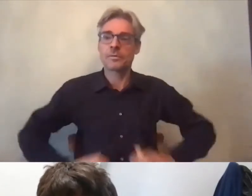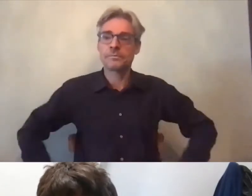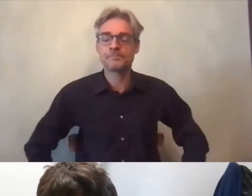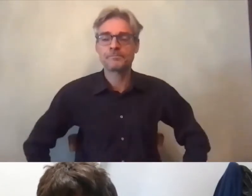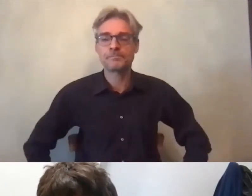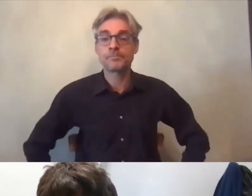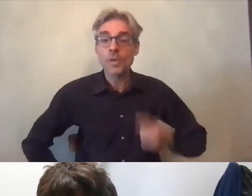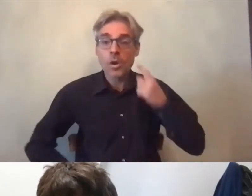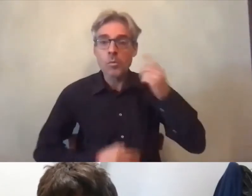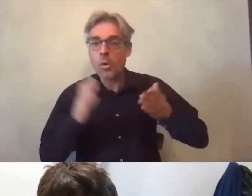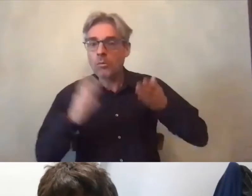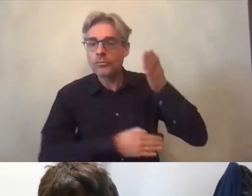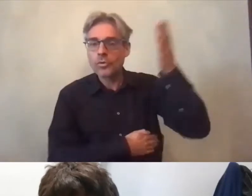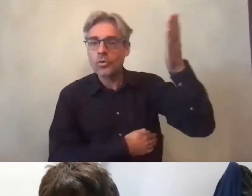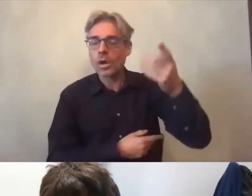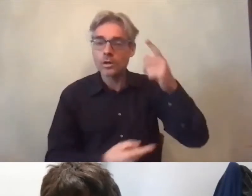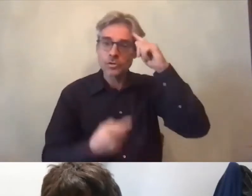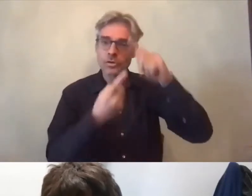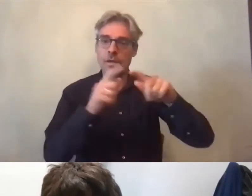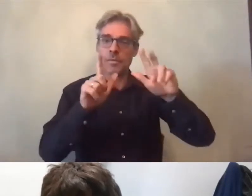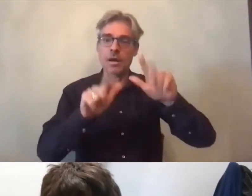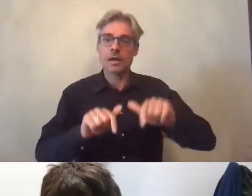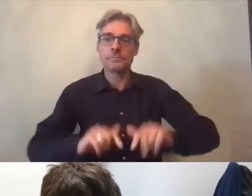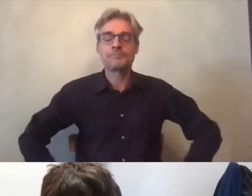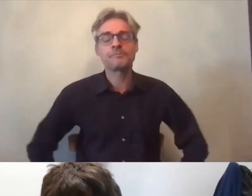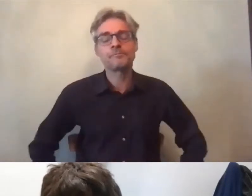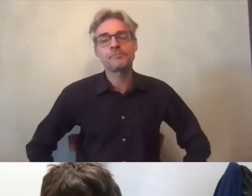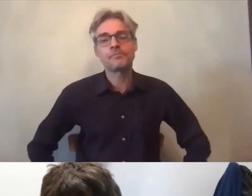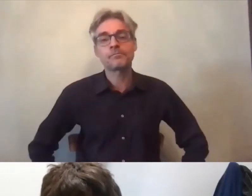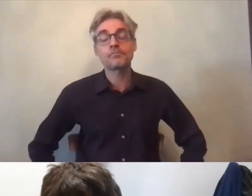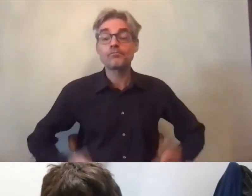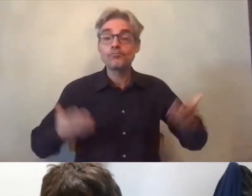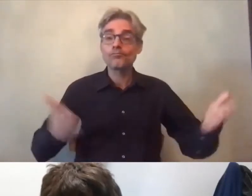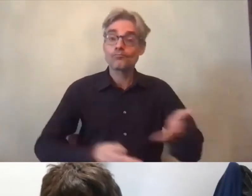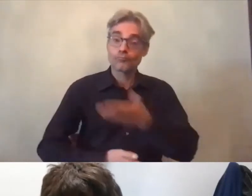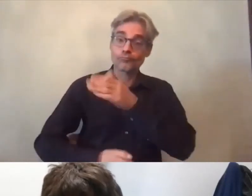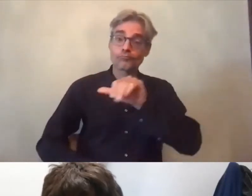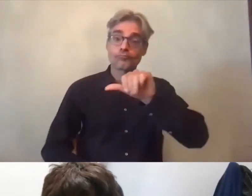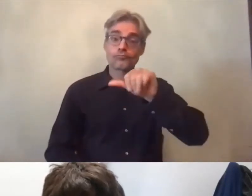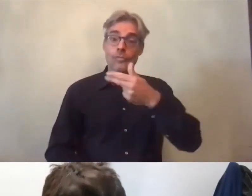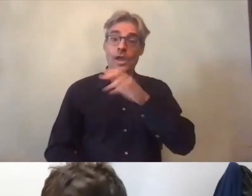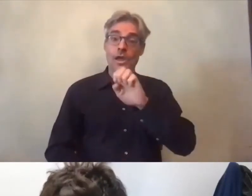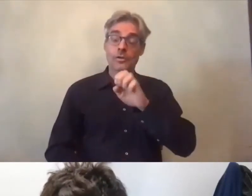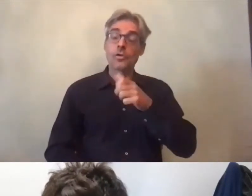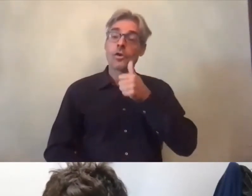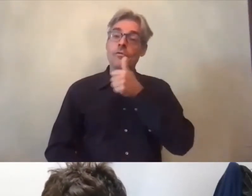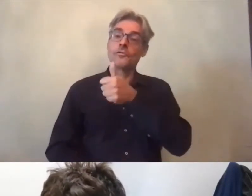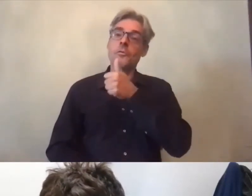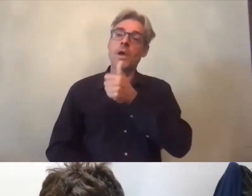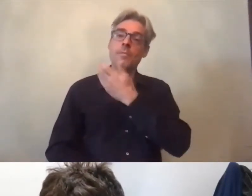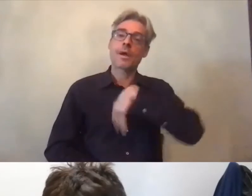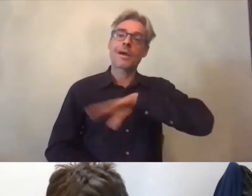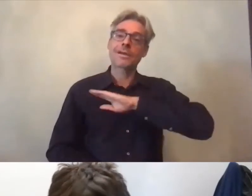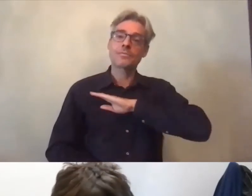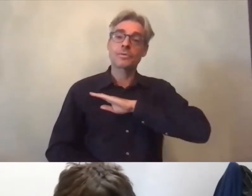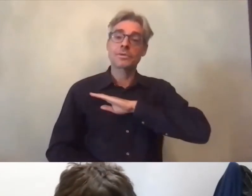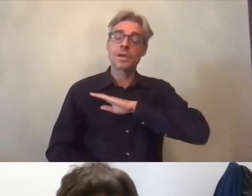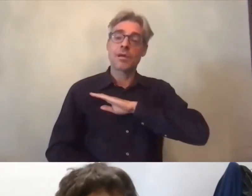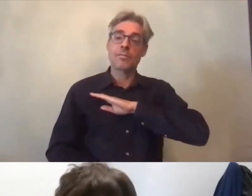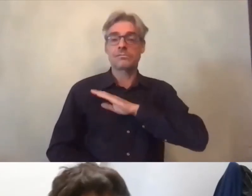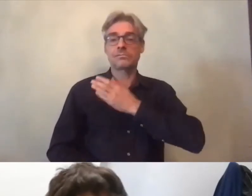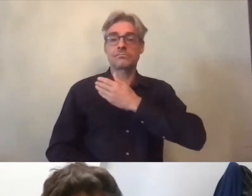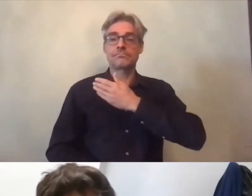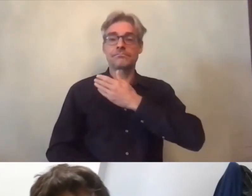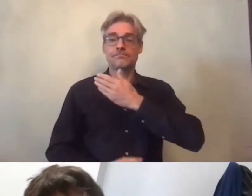aller plus loin sur ces sujets Anne vous êtes donc en charge vous êtes vous-même porteuse